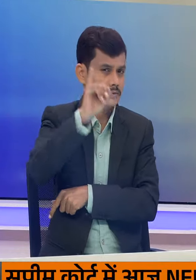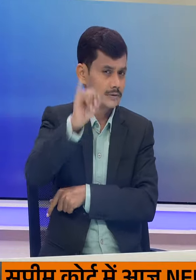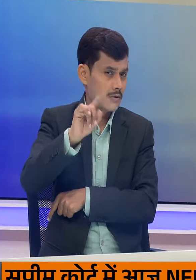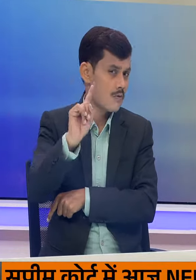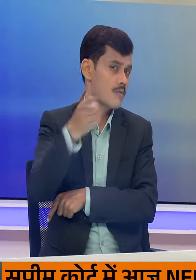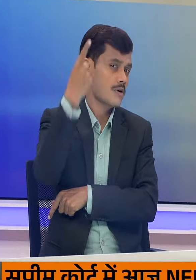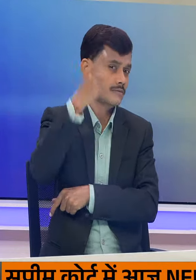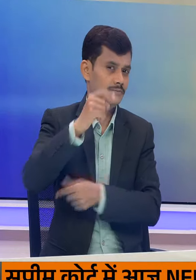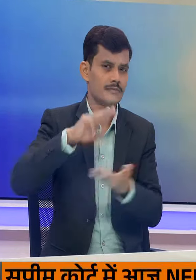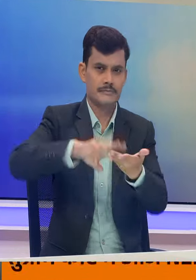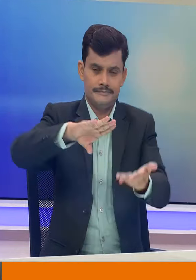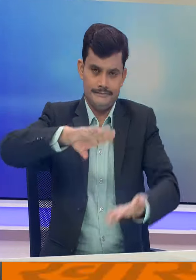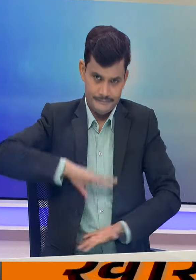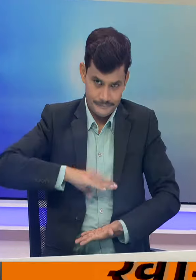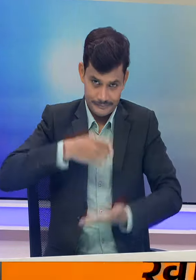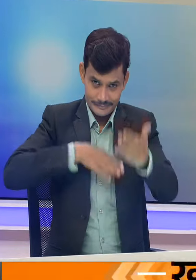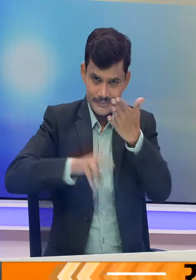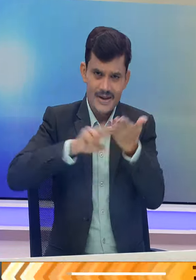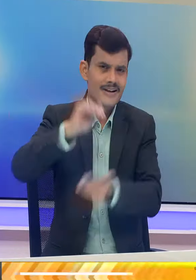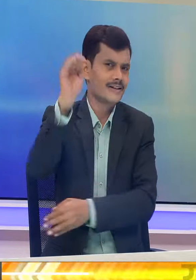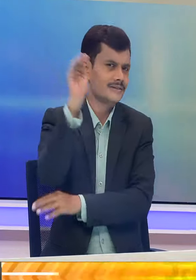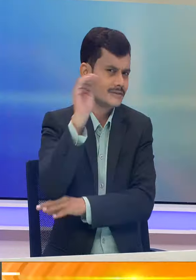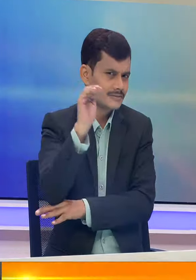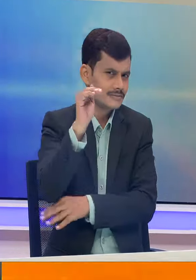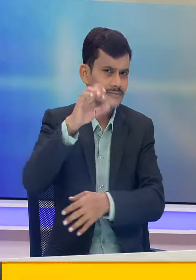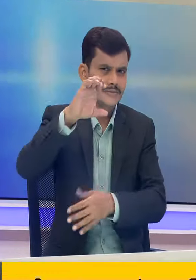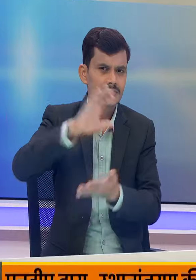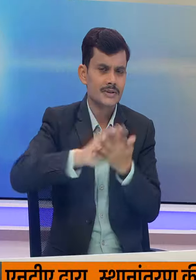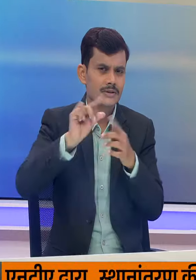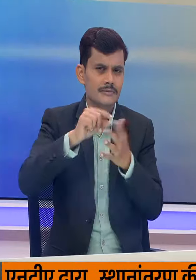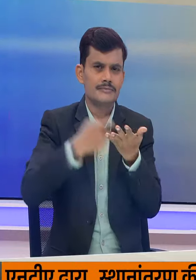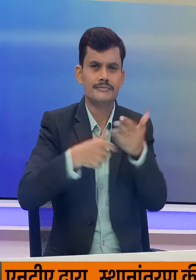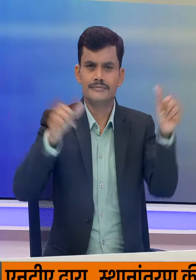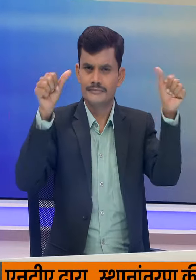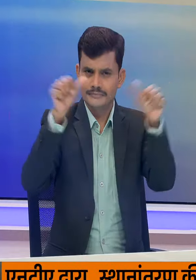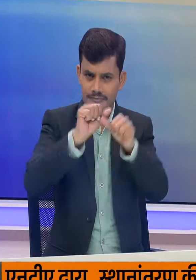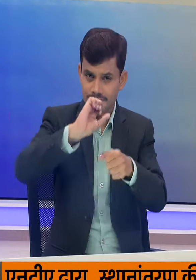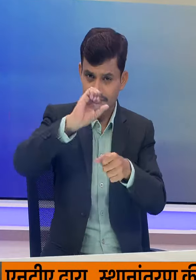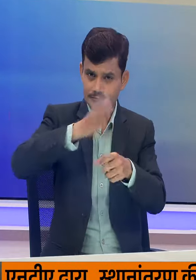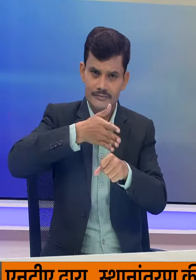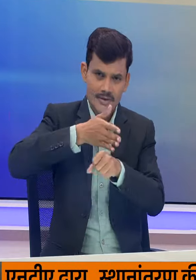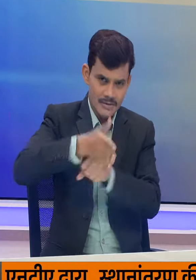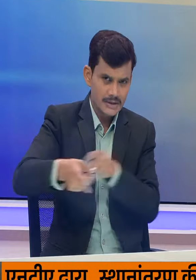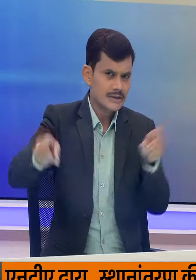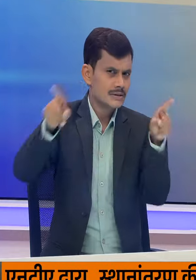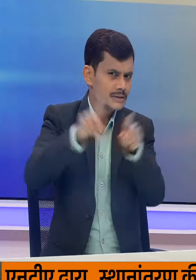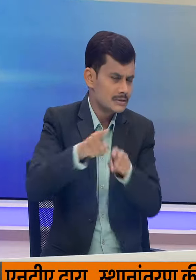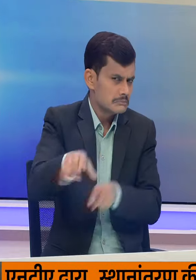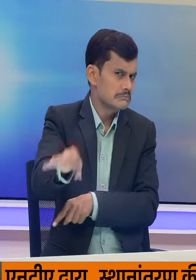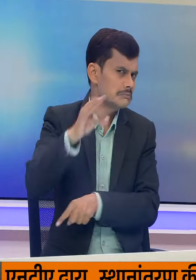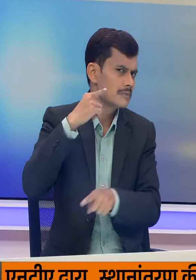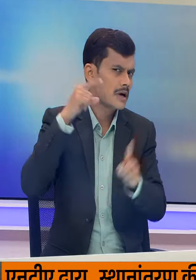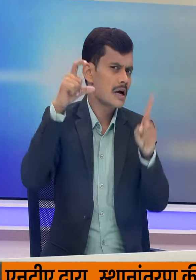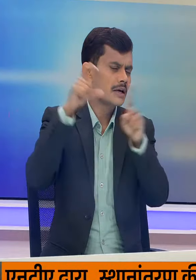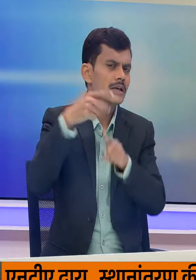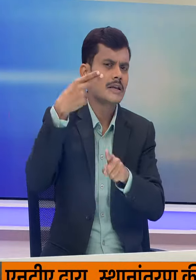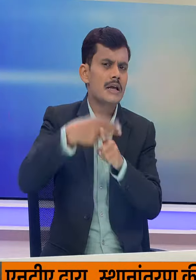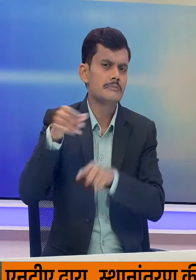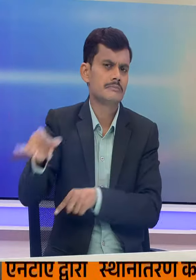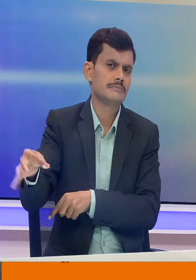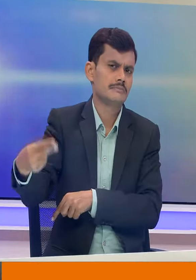बार महराश्टर के नागपुर के चांदिपुरा में इस वाइरस की पहचान हुई थी और यही वज़ा है कि इसका नाम